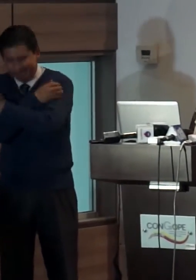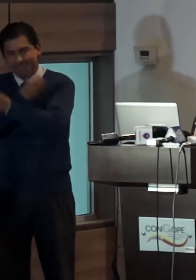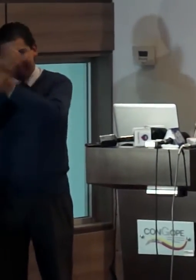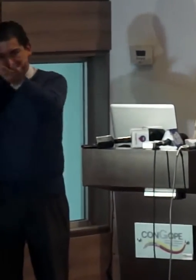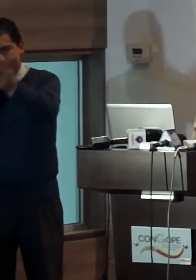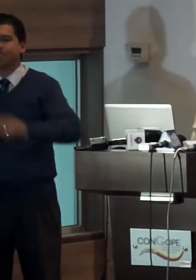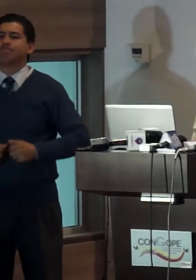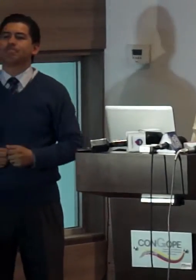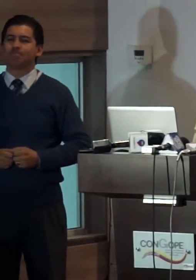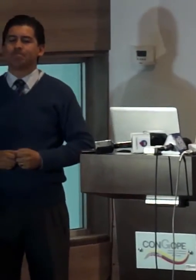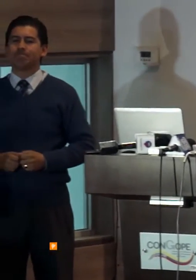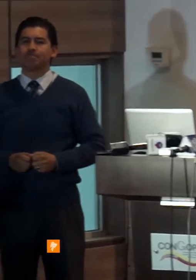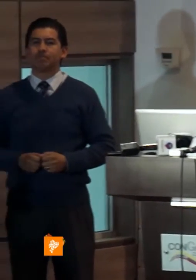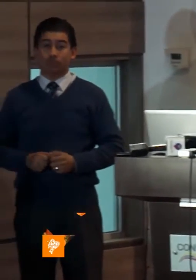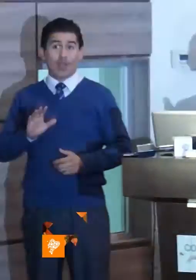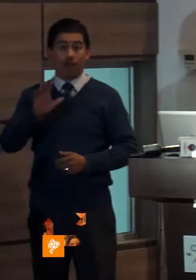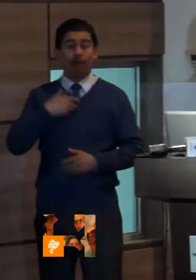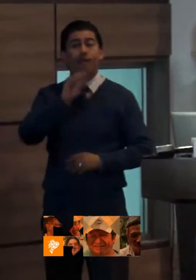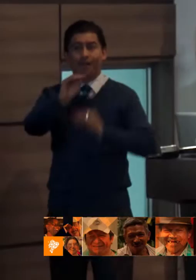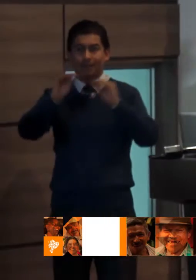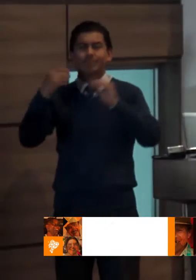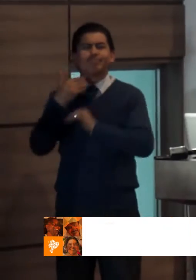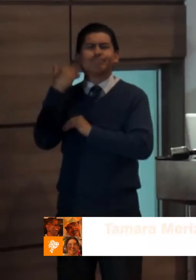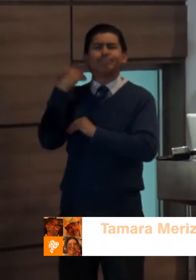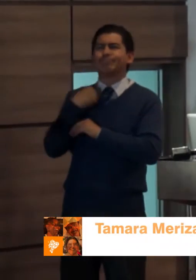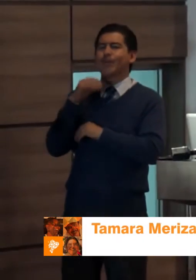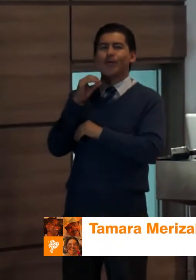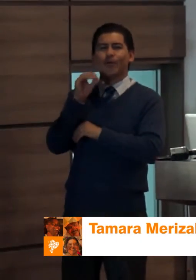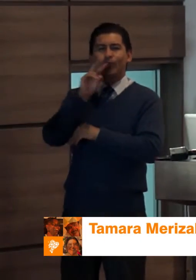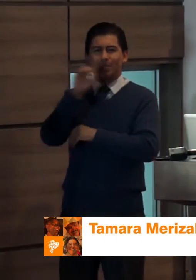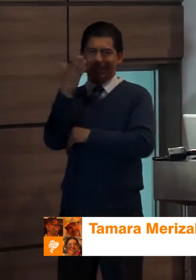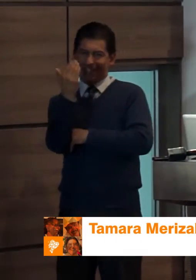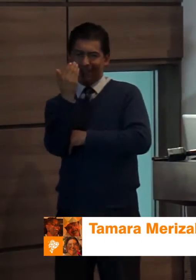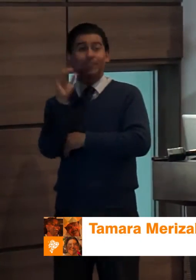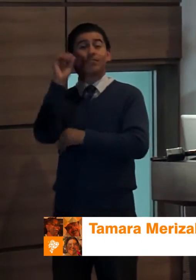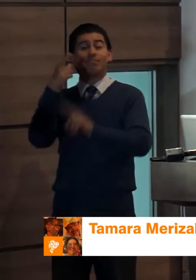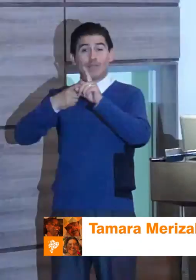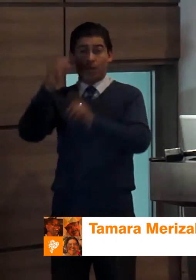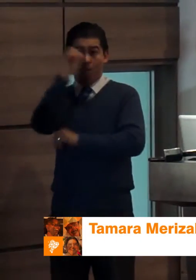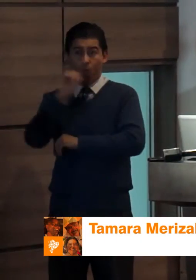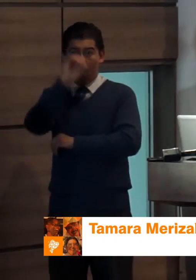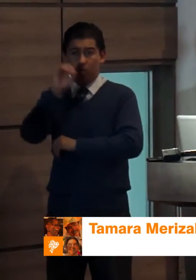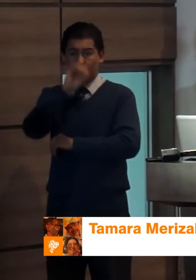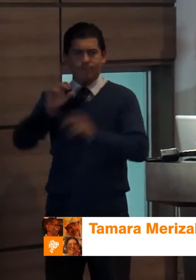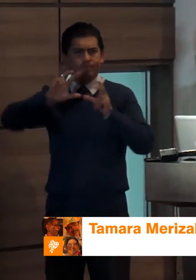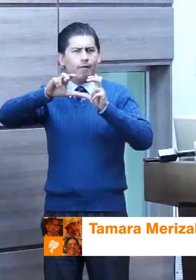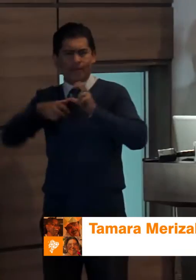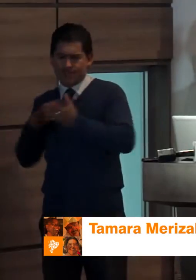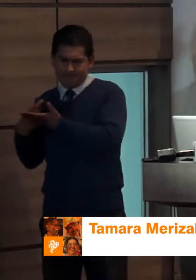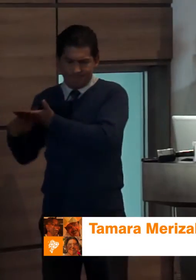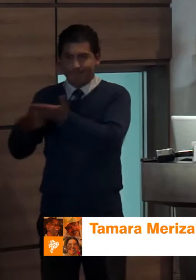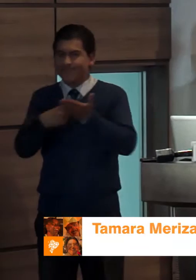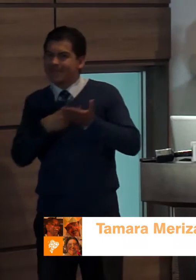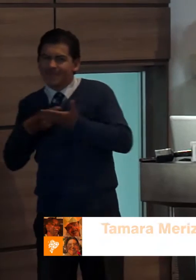y Comunicación quiero comentarles que en octubre del año pasado el Consejo de Regulación y Desarrollo de la